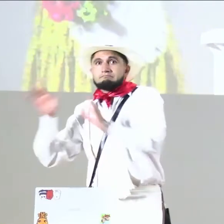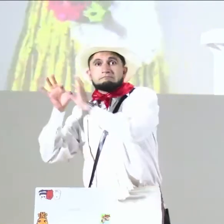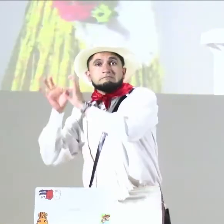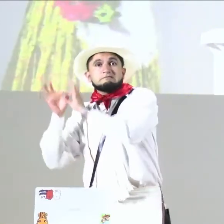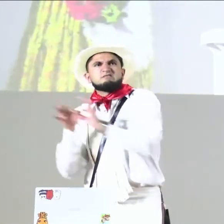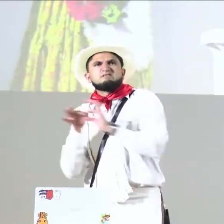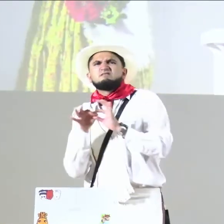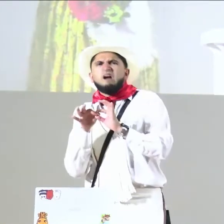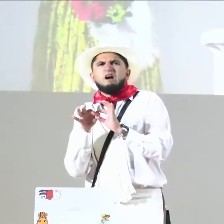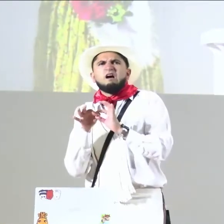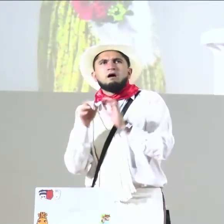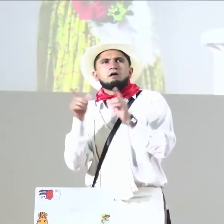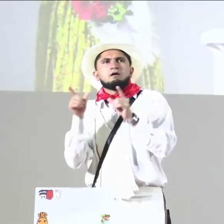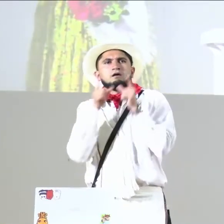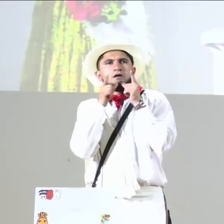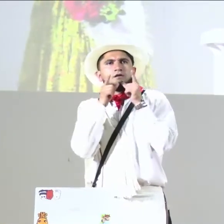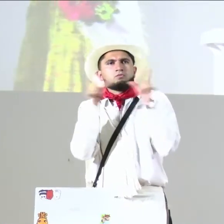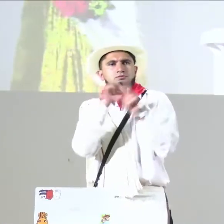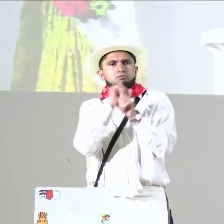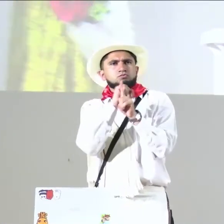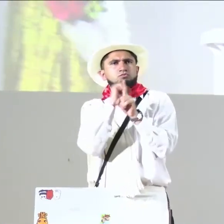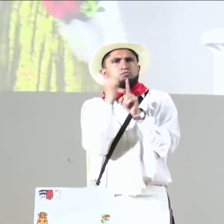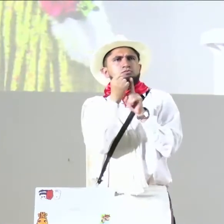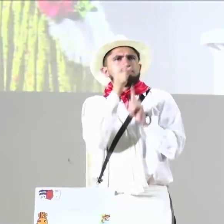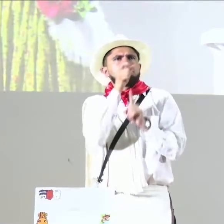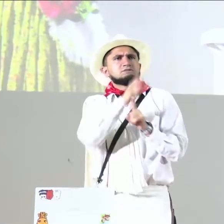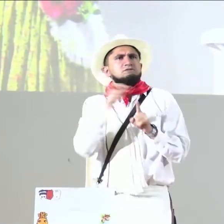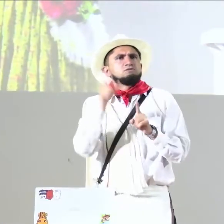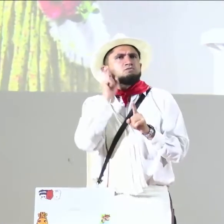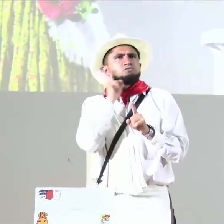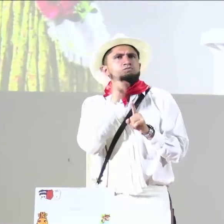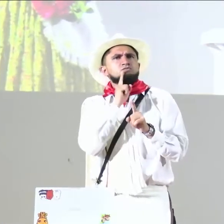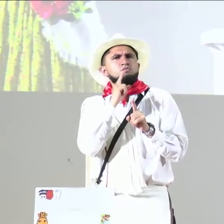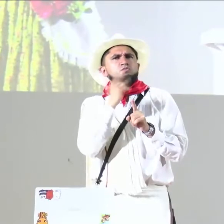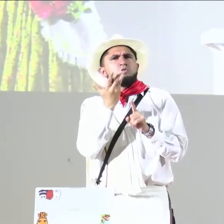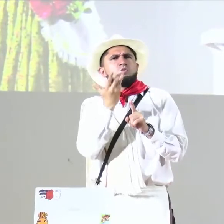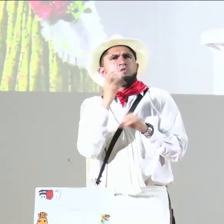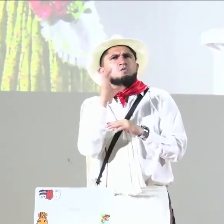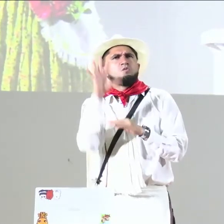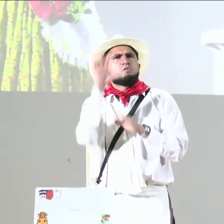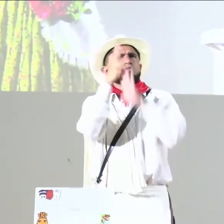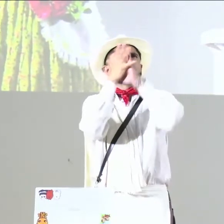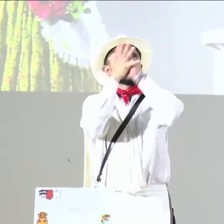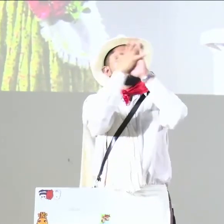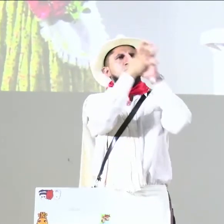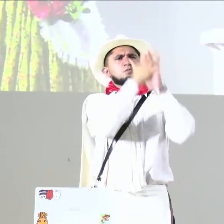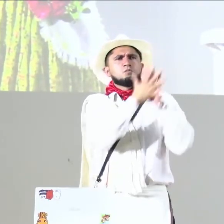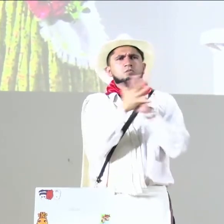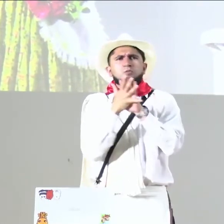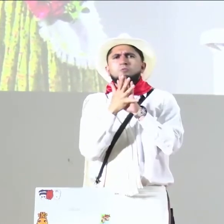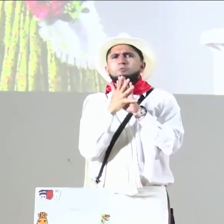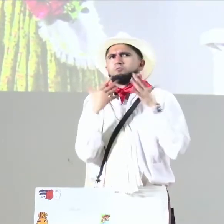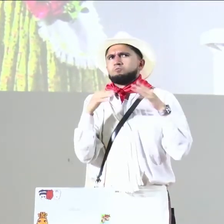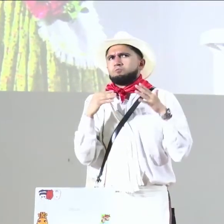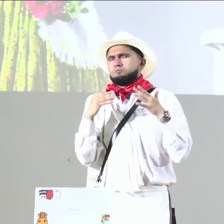bienvenida a nuestro conferencista. Eso es, y tiene que ver justamente con la planeación